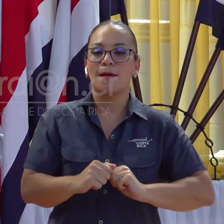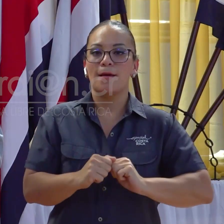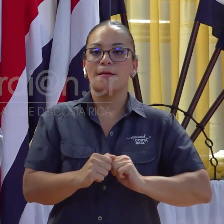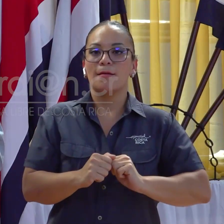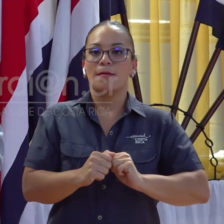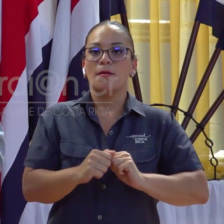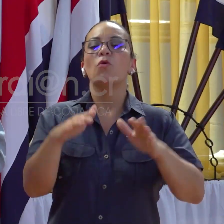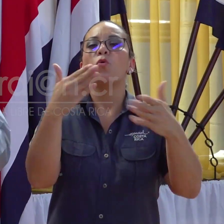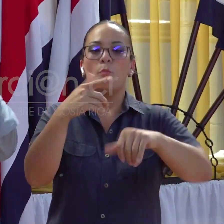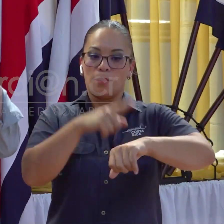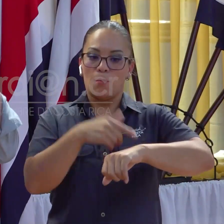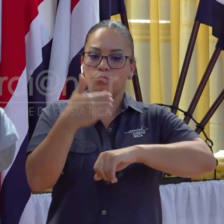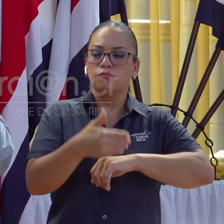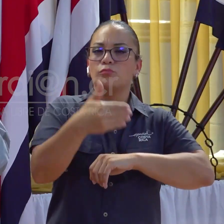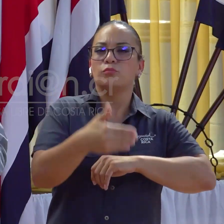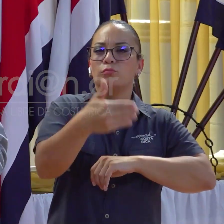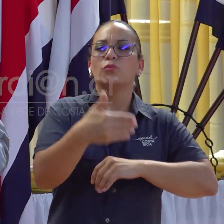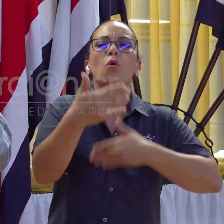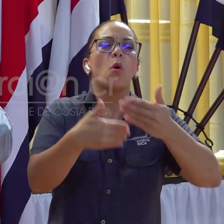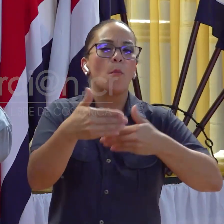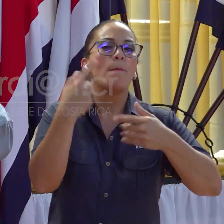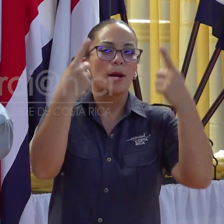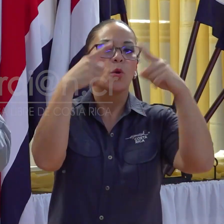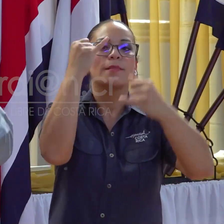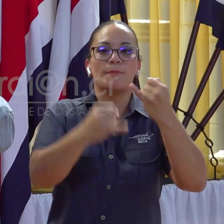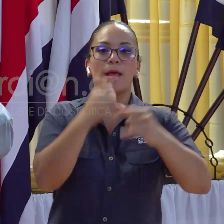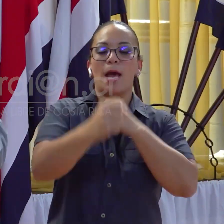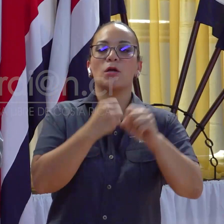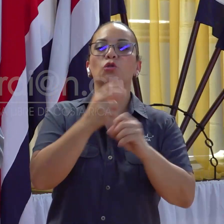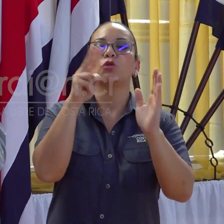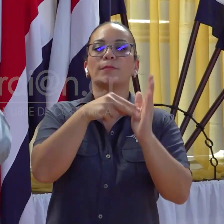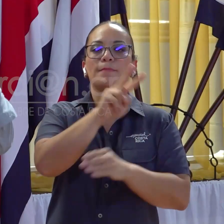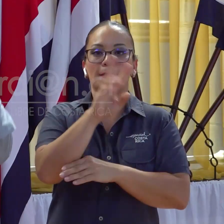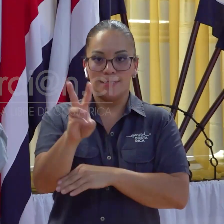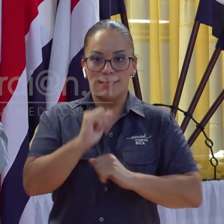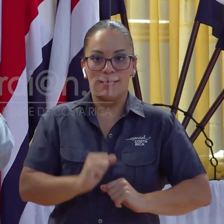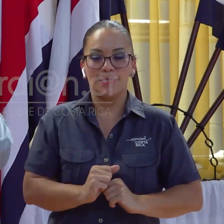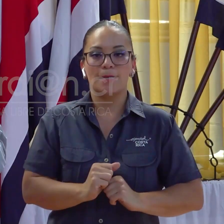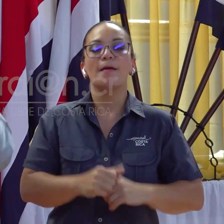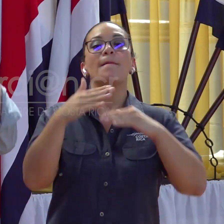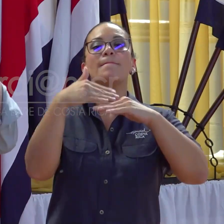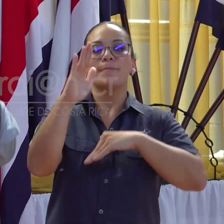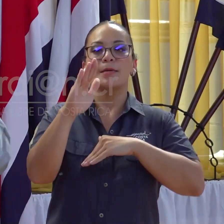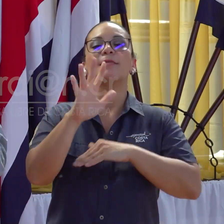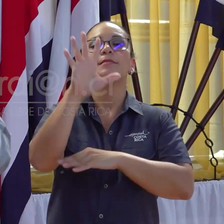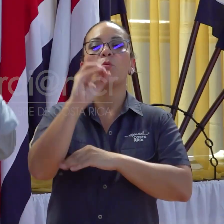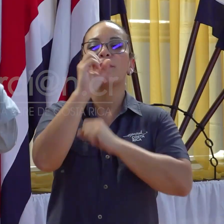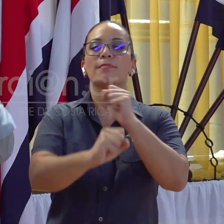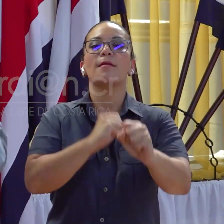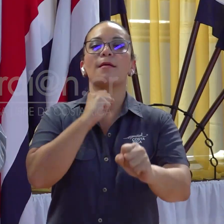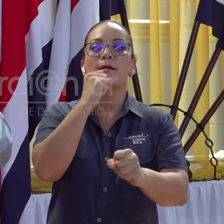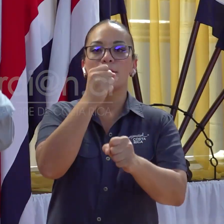línea de tiempo para terminar esto en el año 2026, luego de más de 50